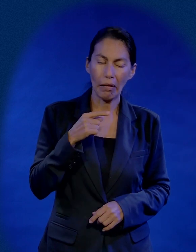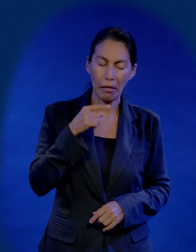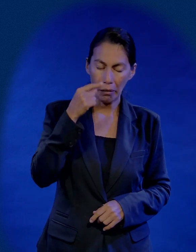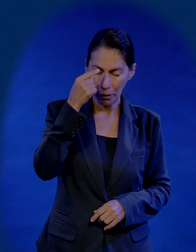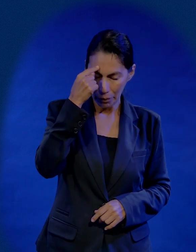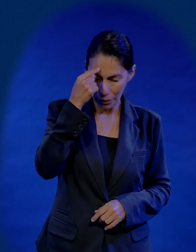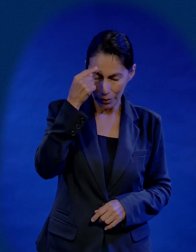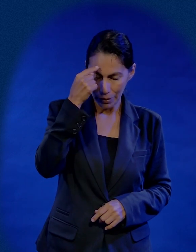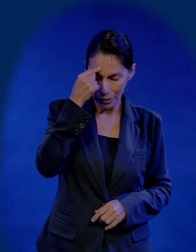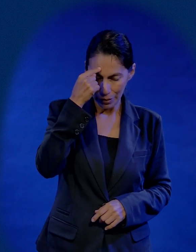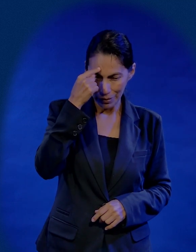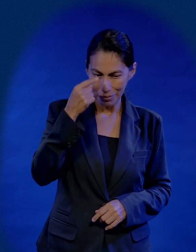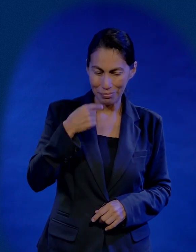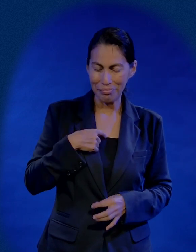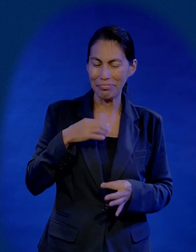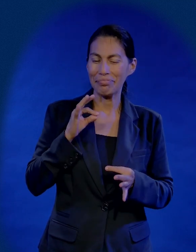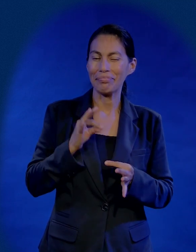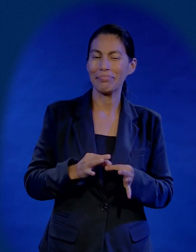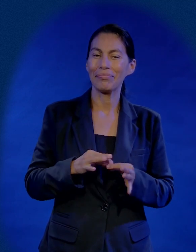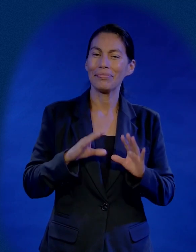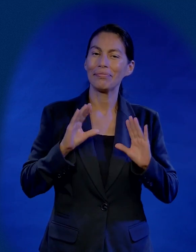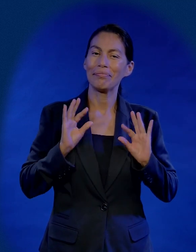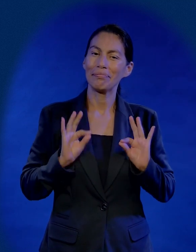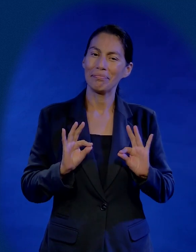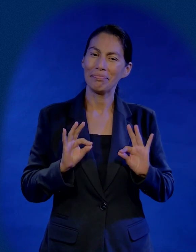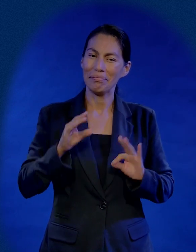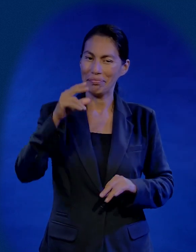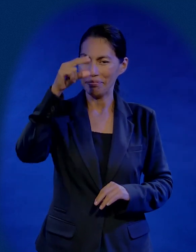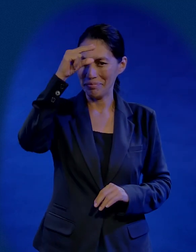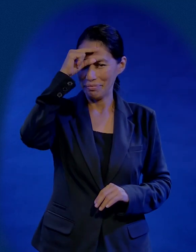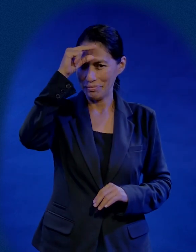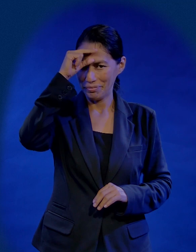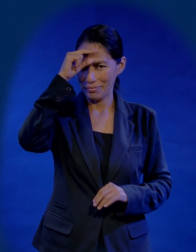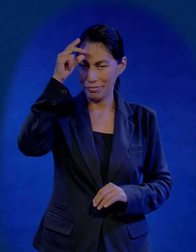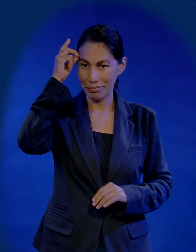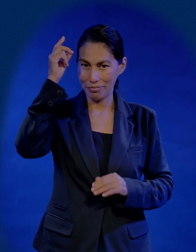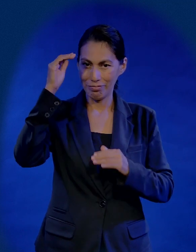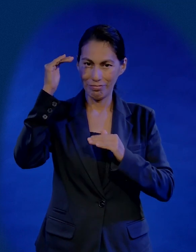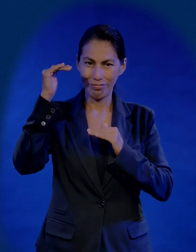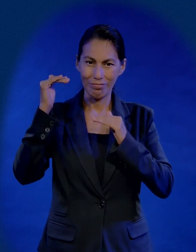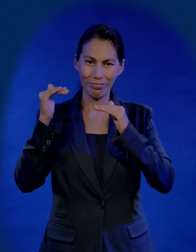Judas pensó que era más listo que Dios